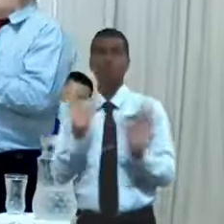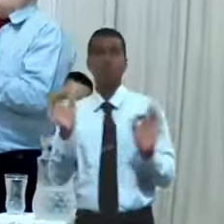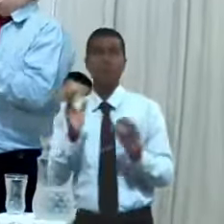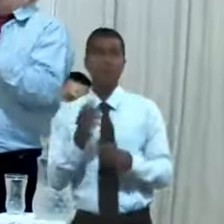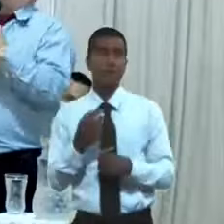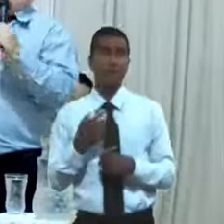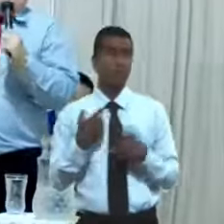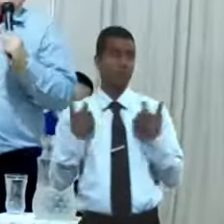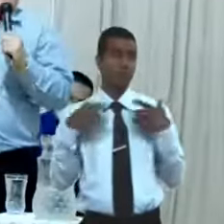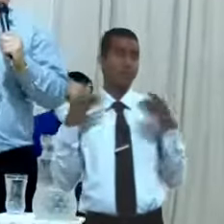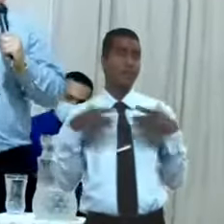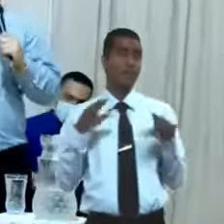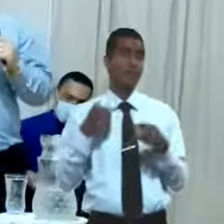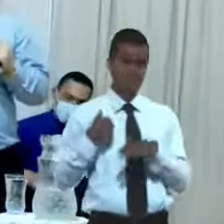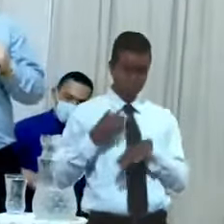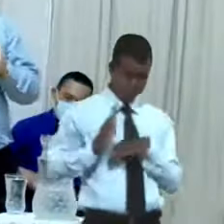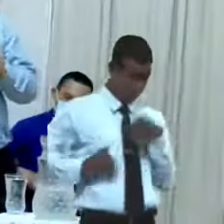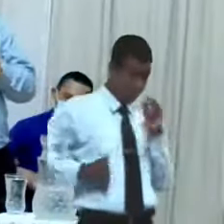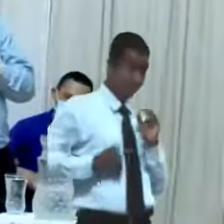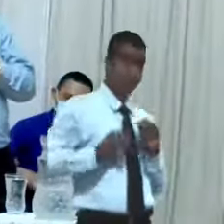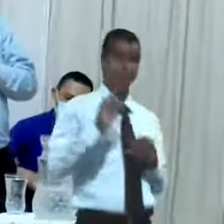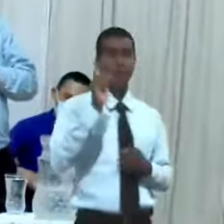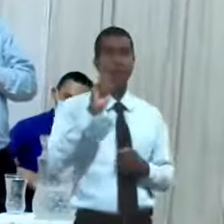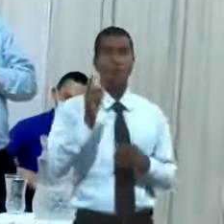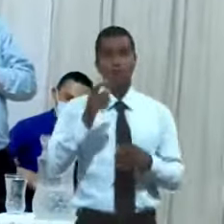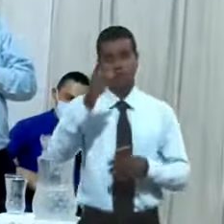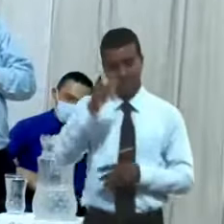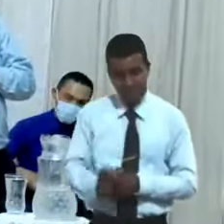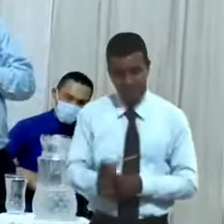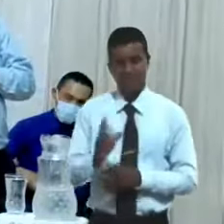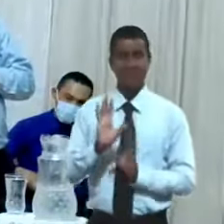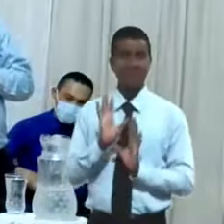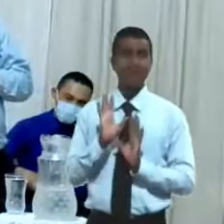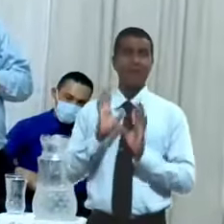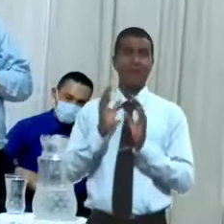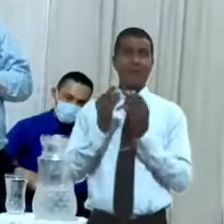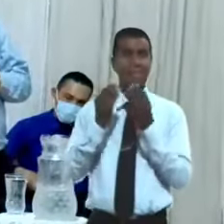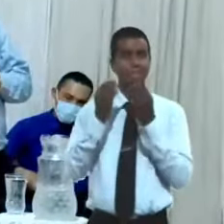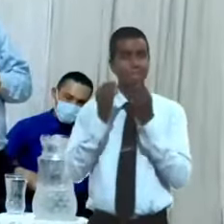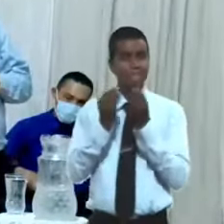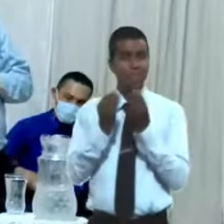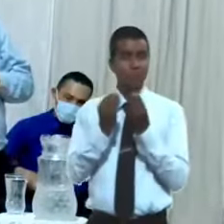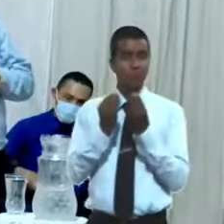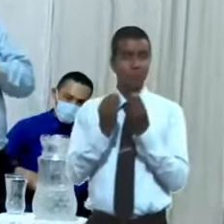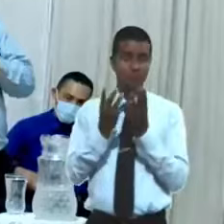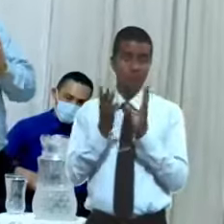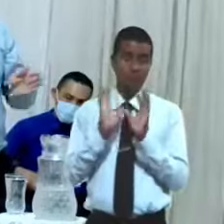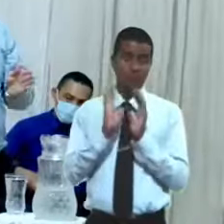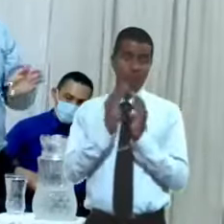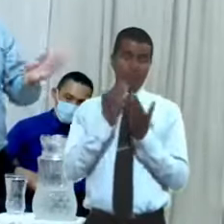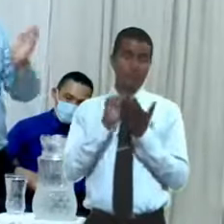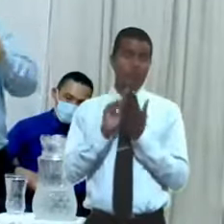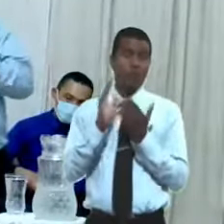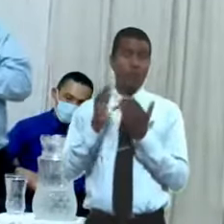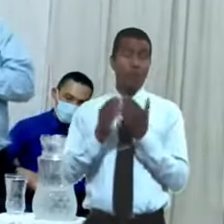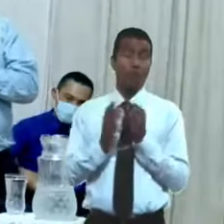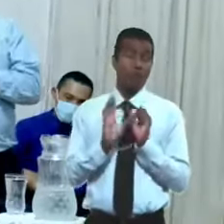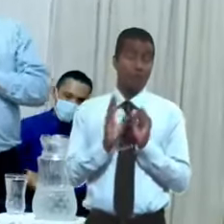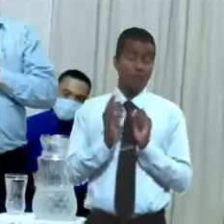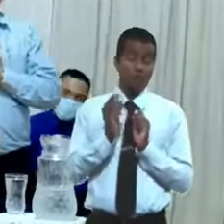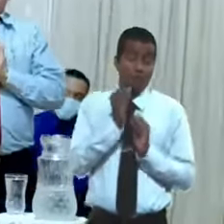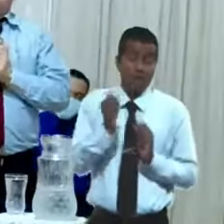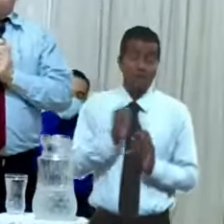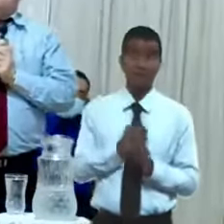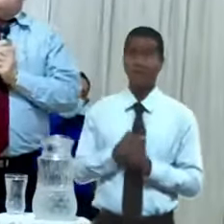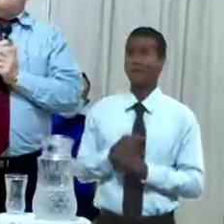aceptar culpabilidad. Para el ser humano es mucho más fácil excusarse que confesarse.